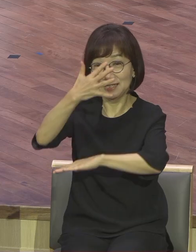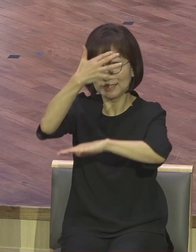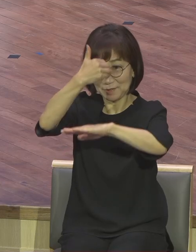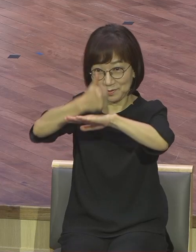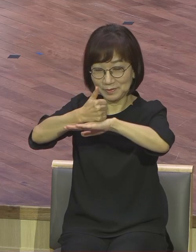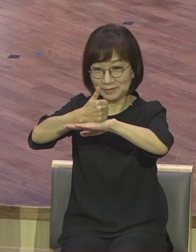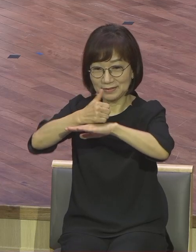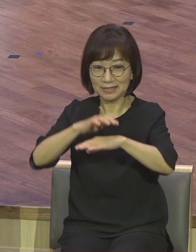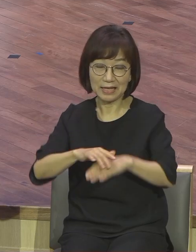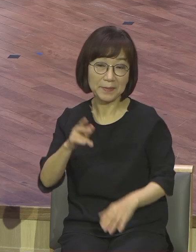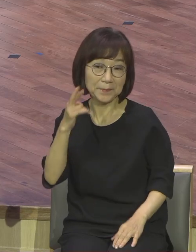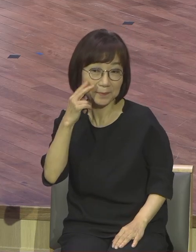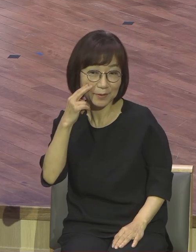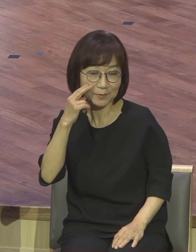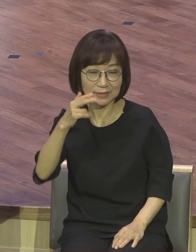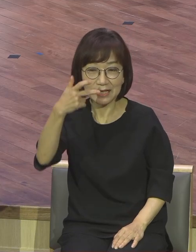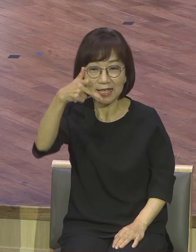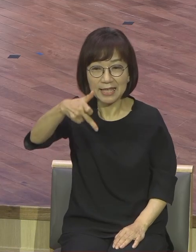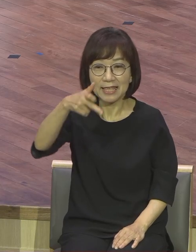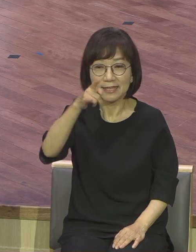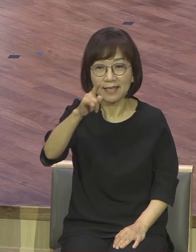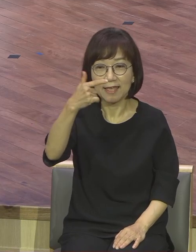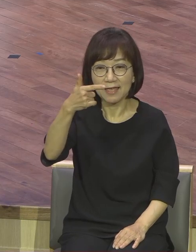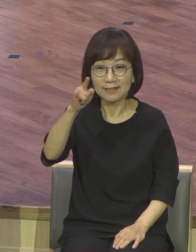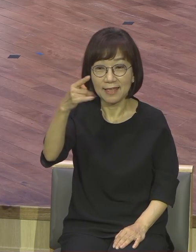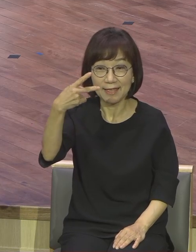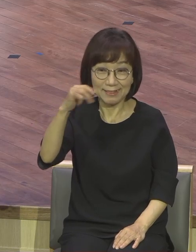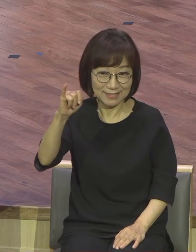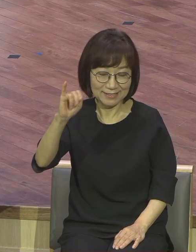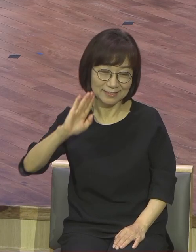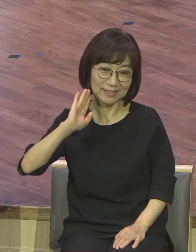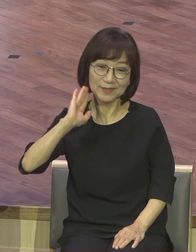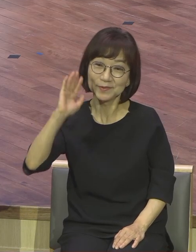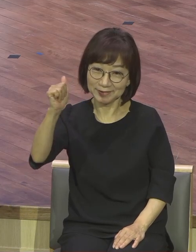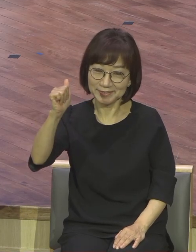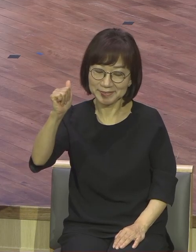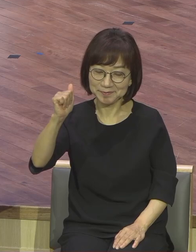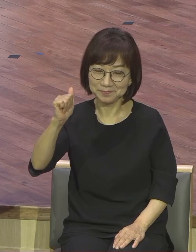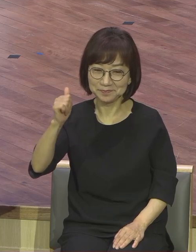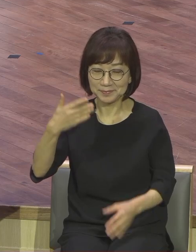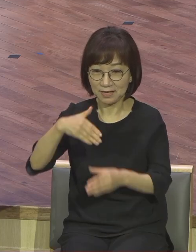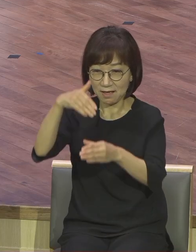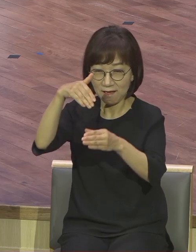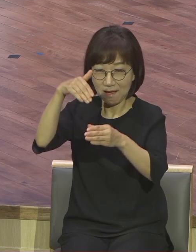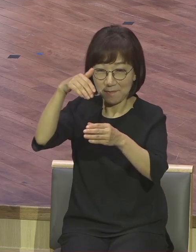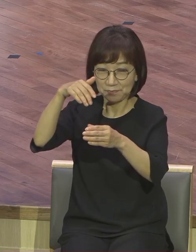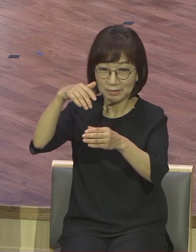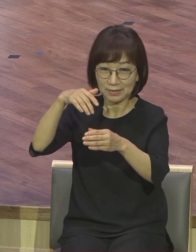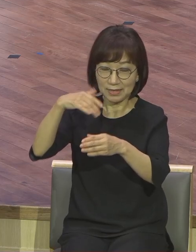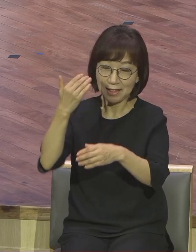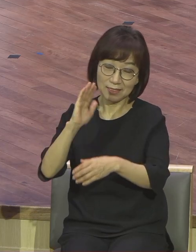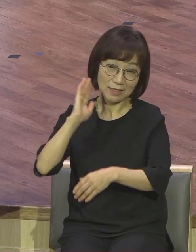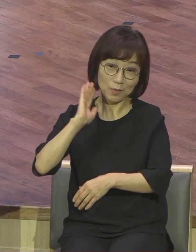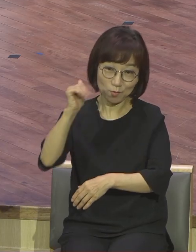케네디 대통령이 대선에서 성리한 후에 빌리그람 목사님과 회동이 있었어요